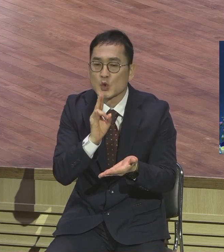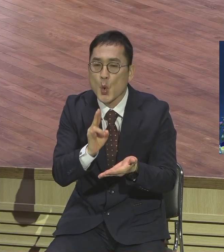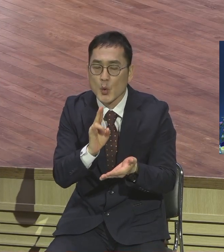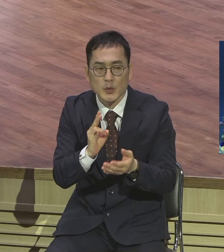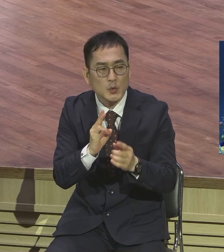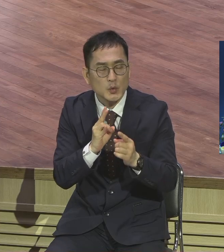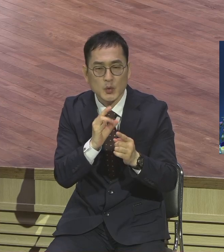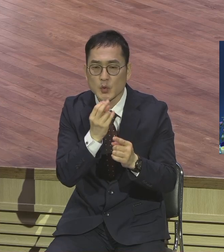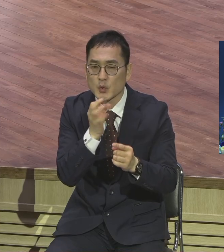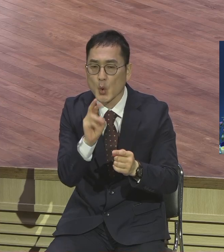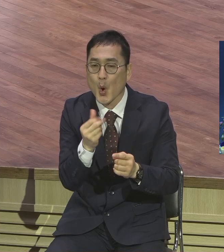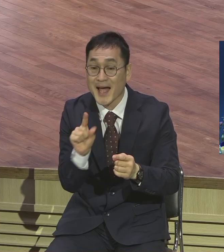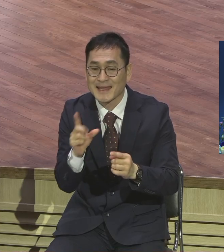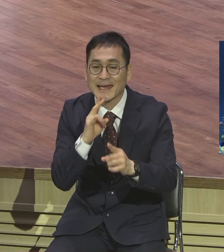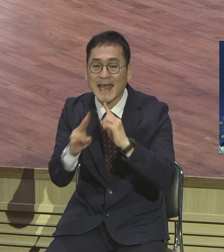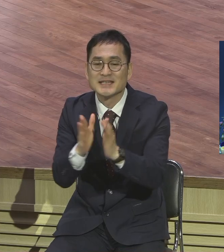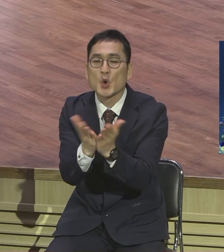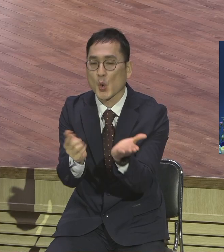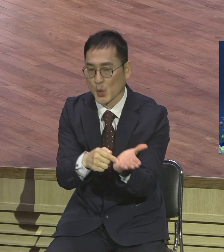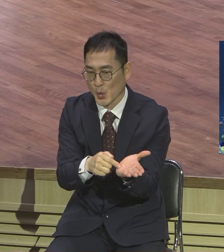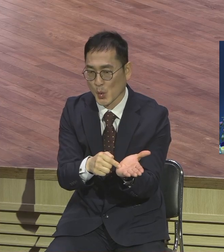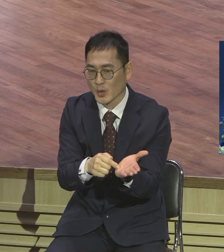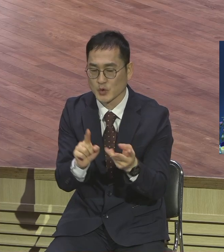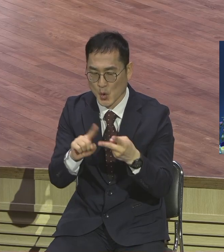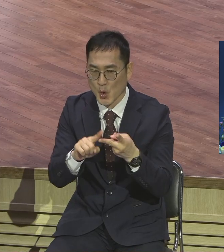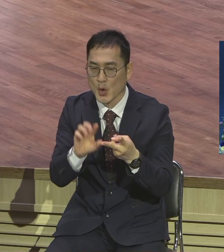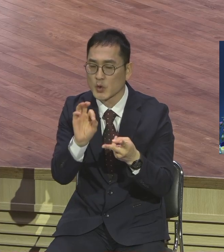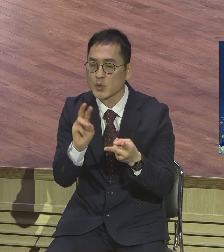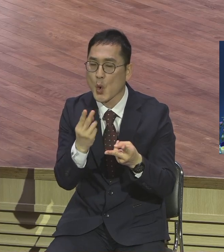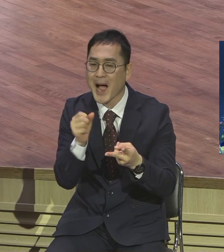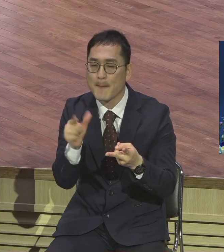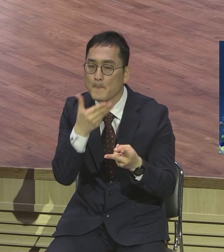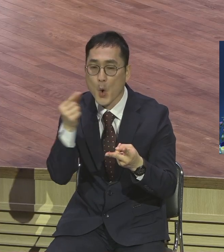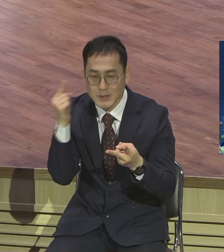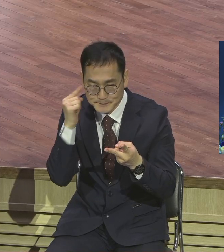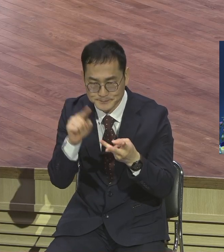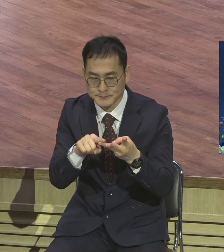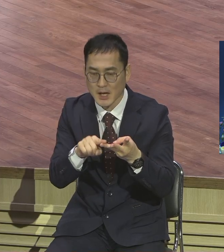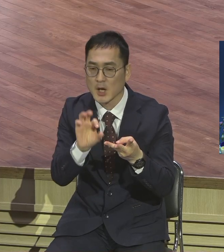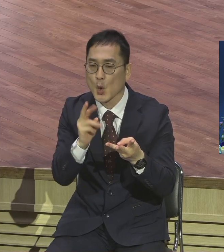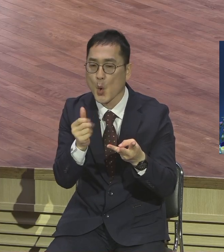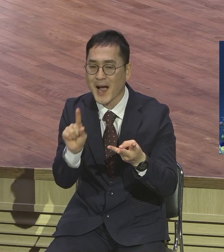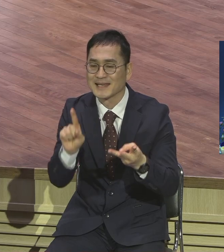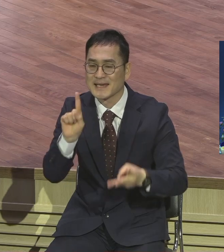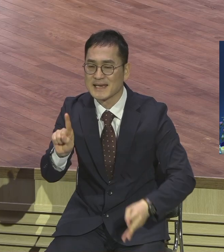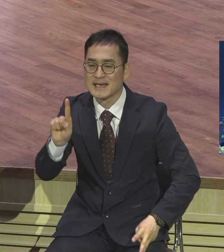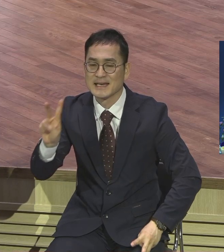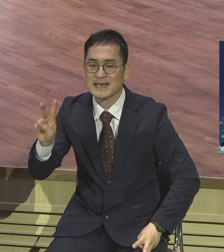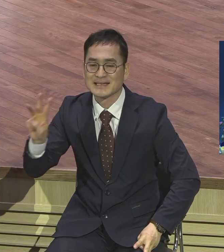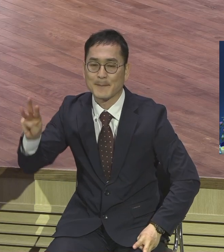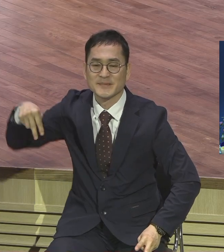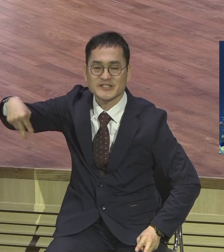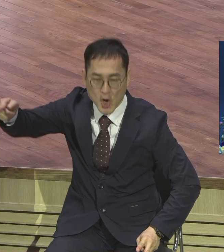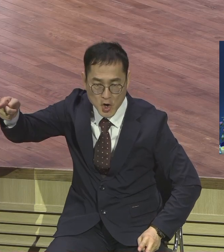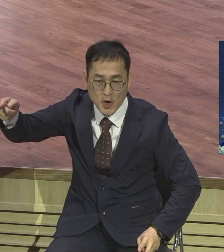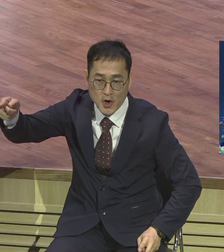요한개시록입니다 또 요한 1, 2, 3서를 그렇게 기록해서 하나님은 사랑 그 자체시다